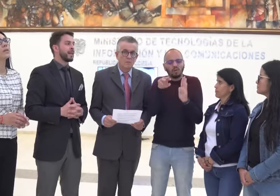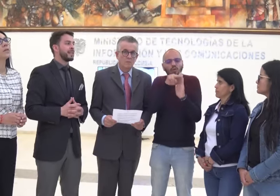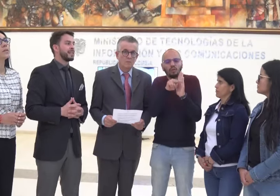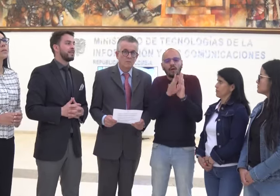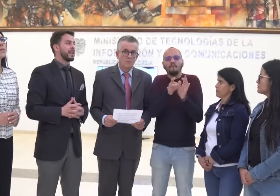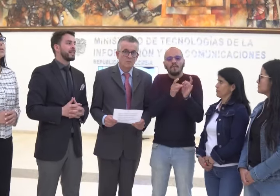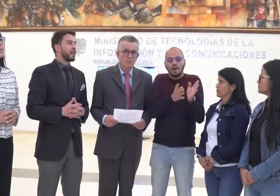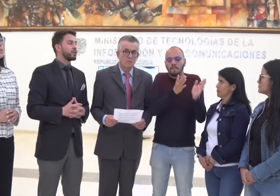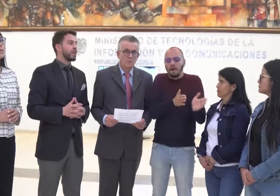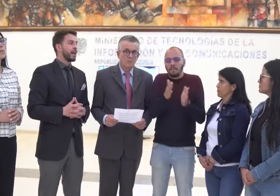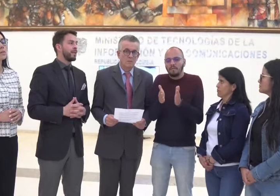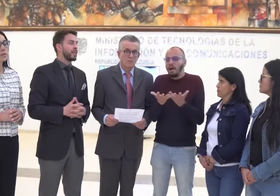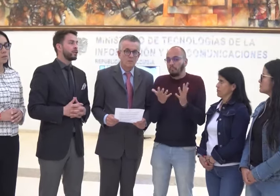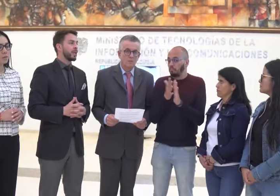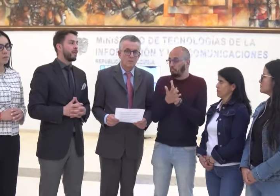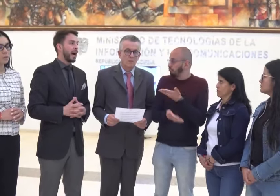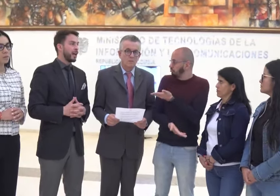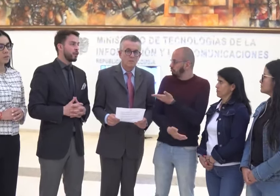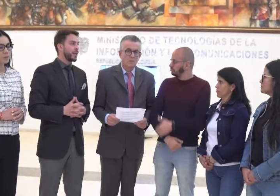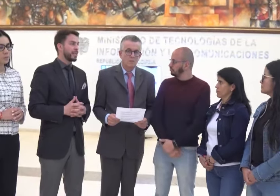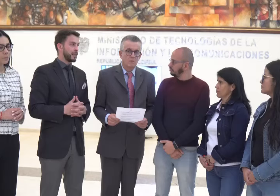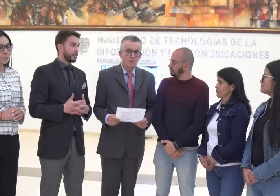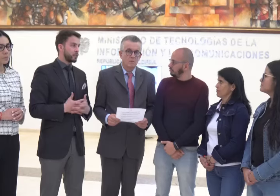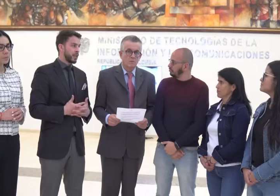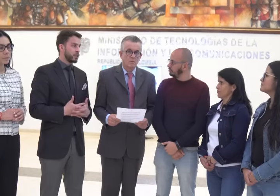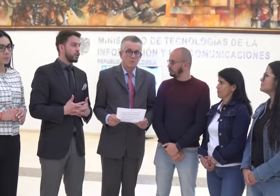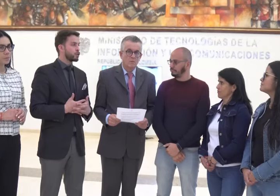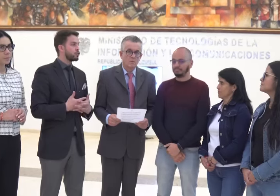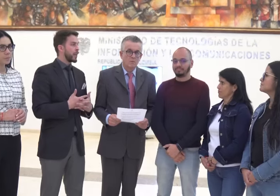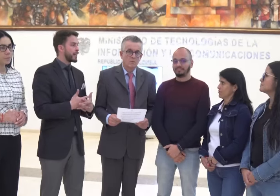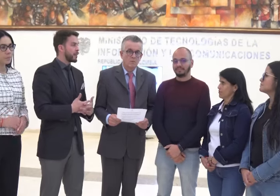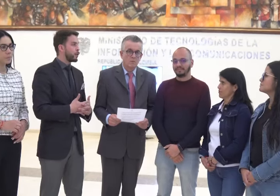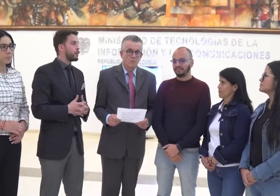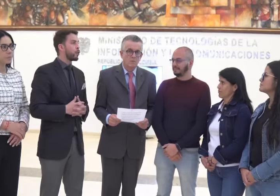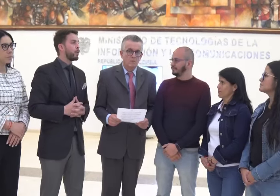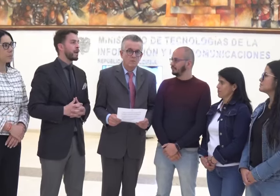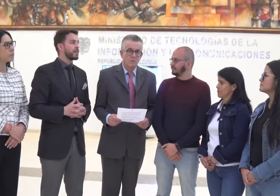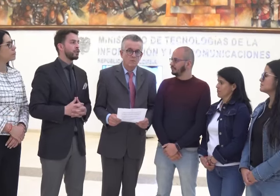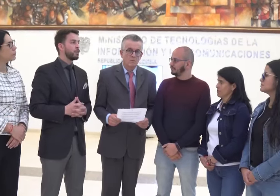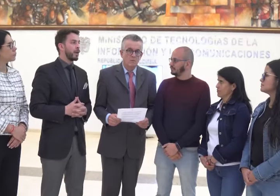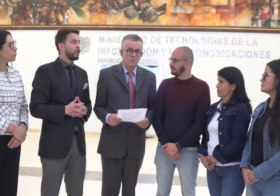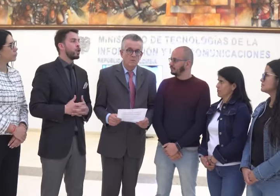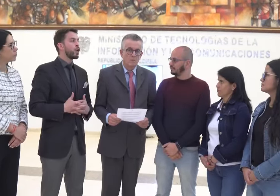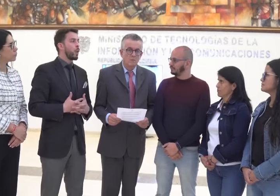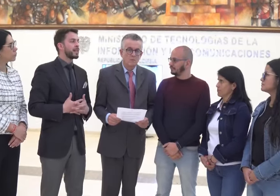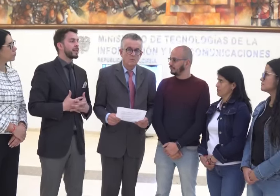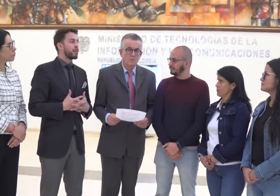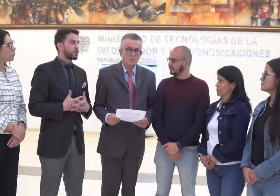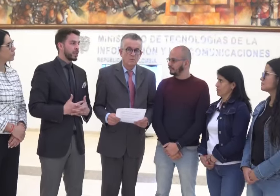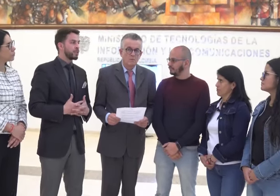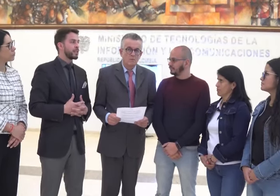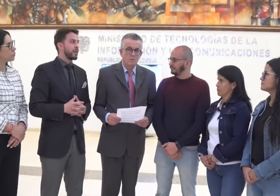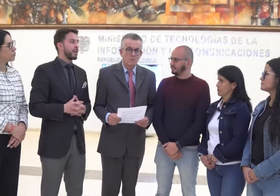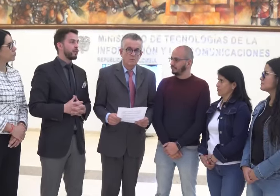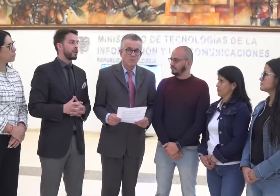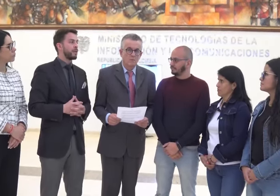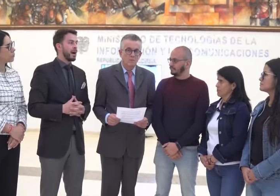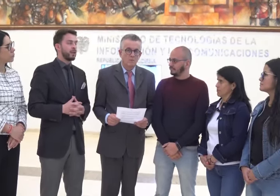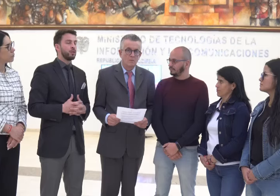Desde el ministerio se ha venido trabajando en este proceso y nos gustaría saber un poco más de tu mano cuál es el proceso que se ha venido trabajando,